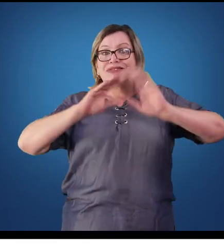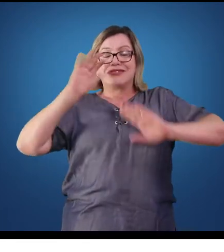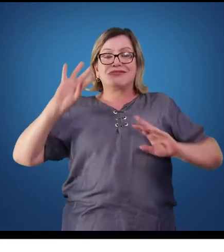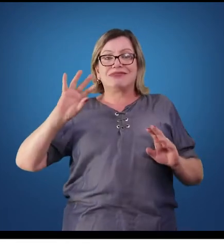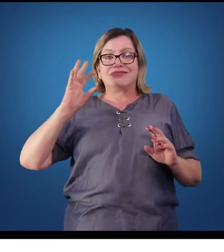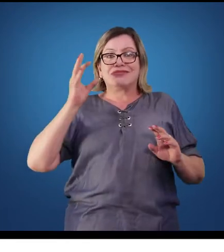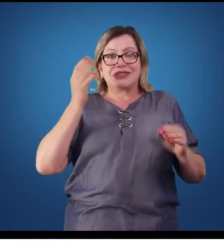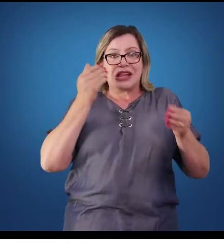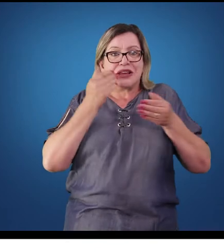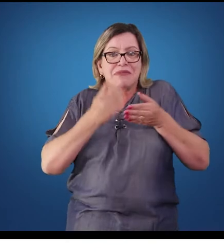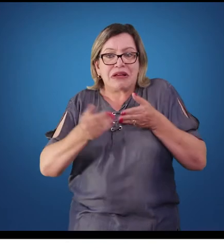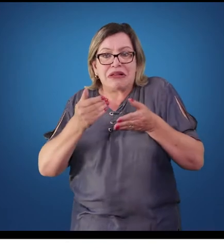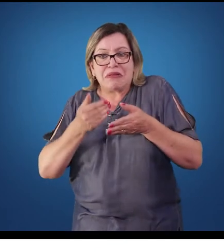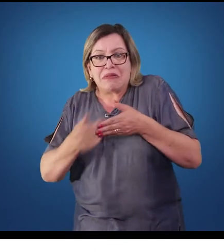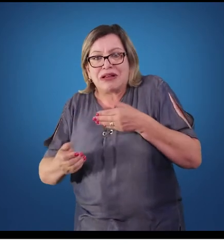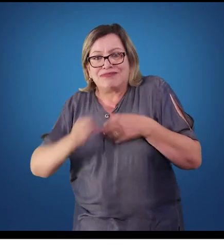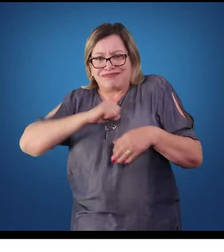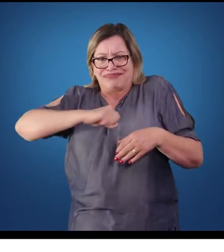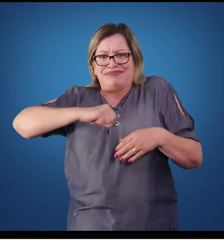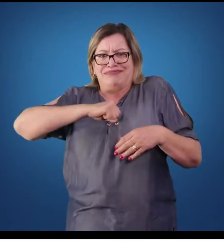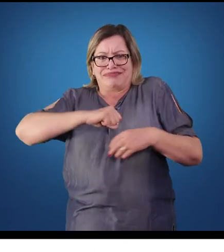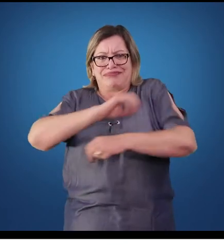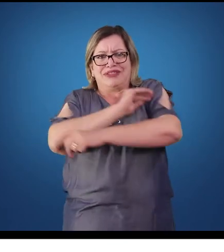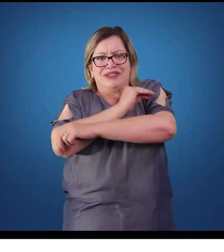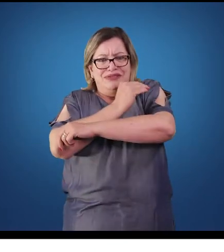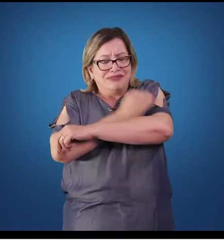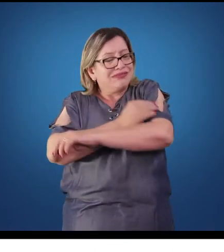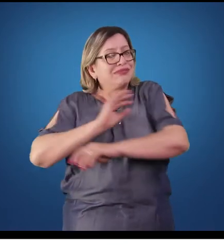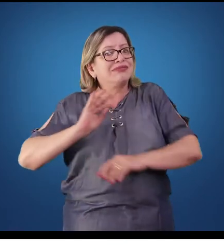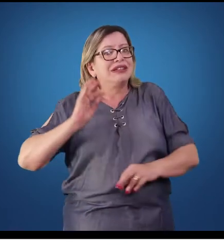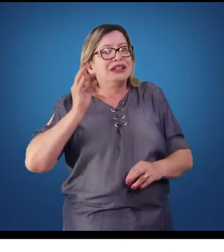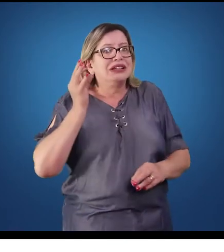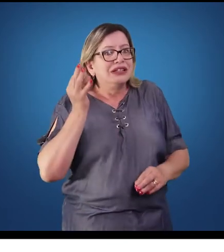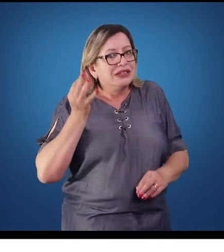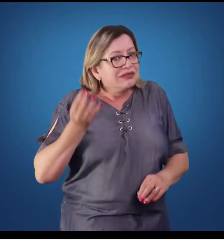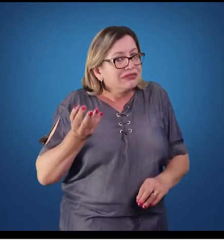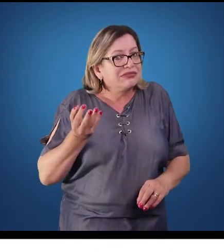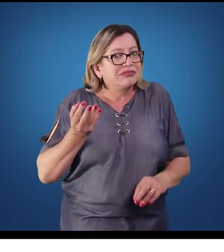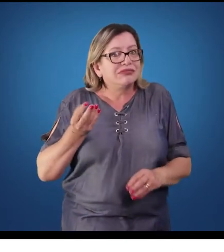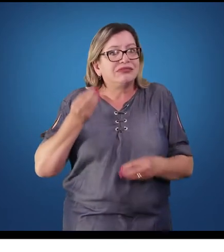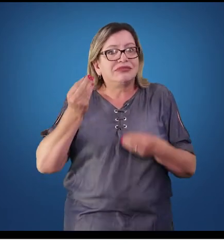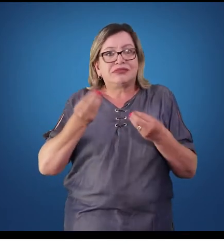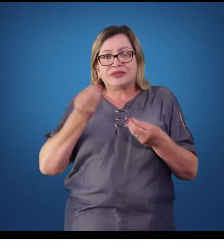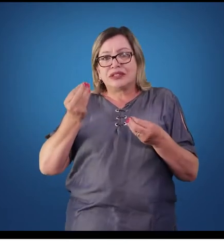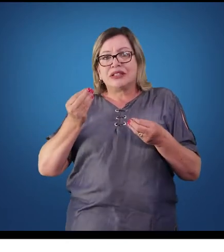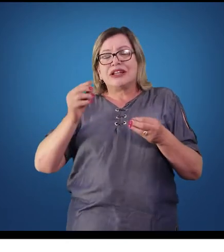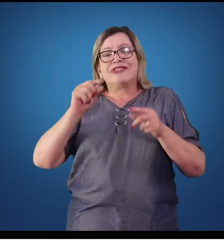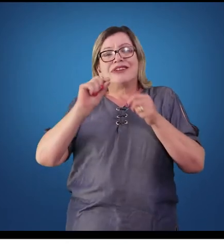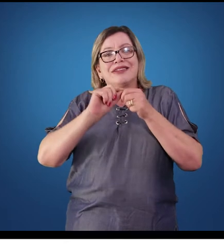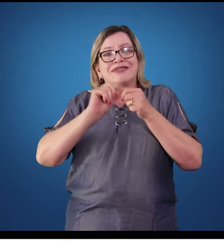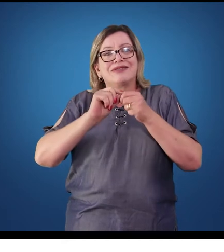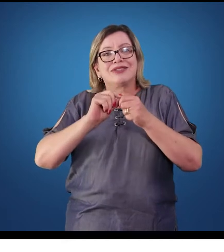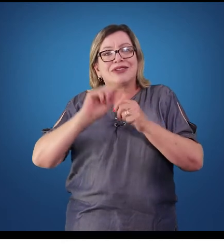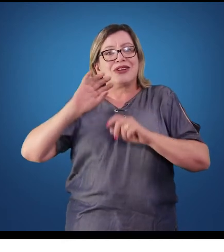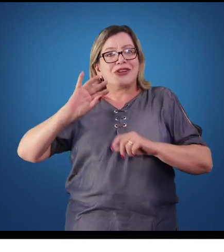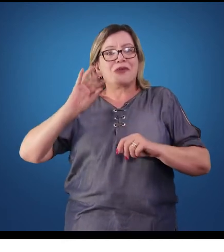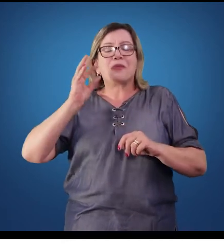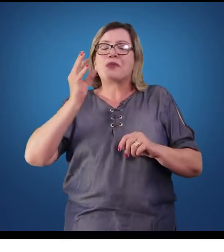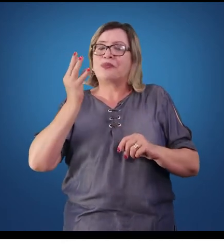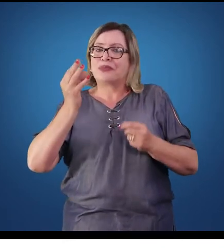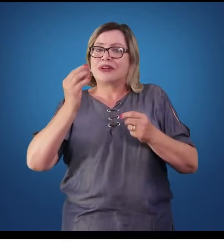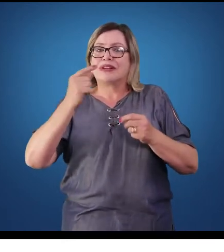na quantidade de pressão dentro das artérias e venas, fazendo com que o